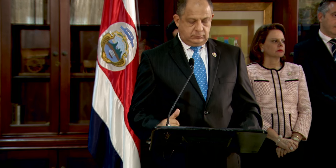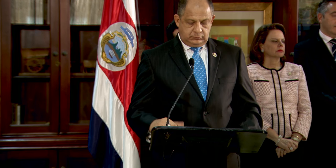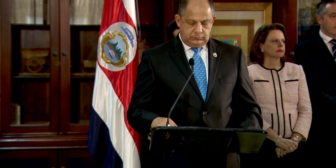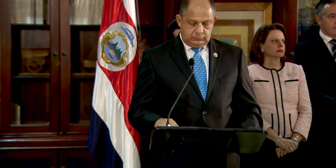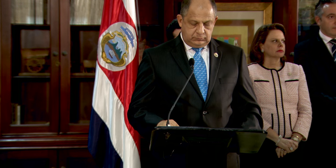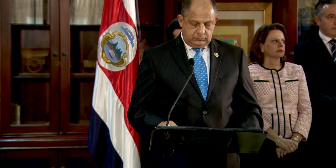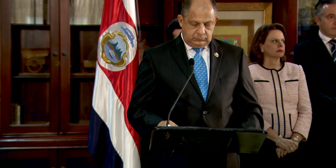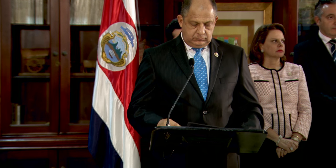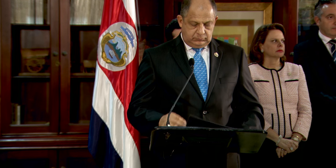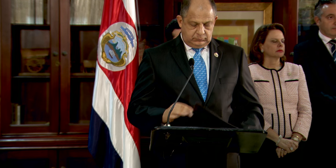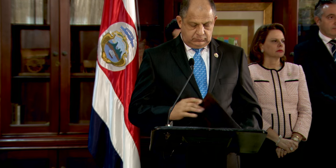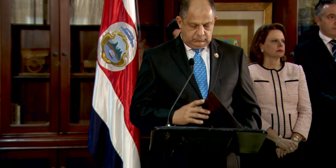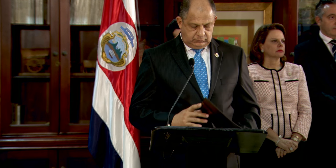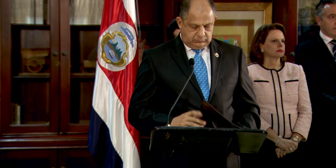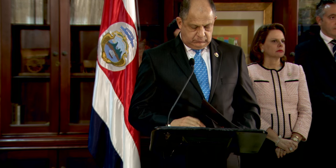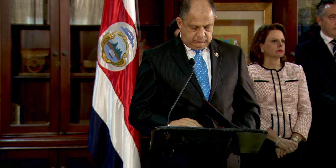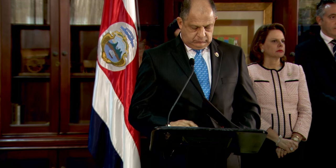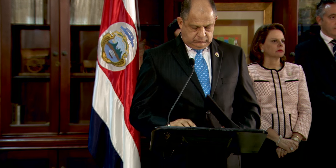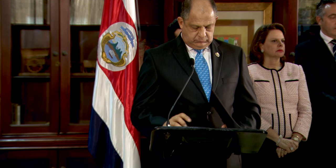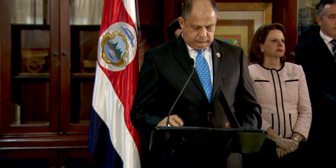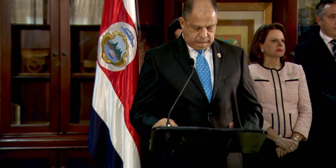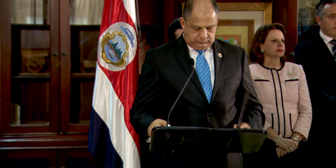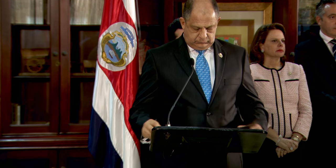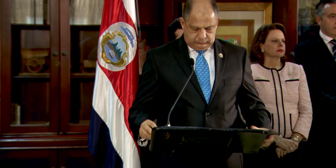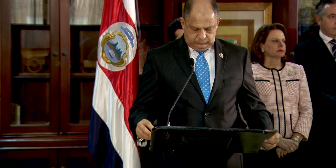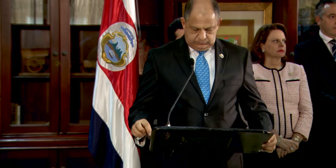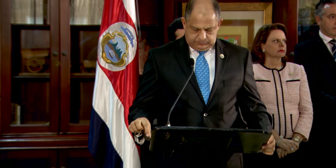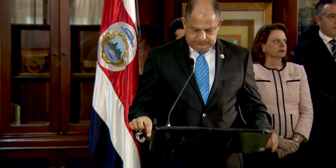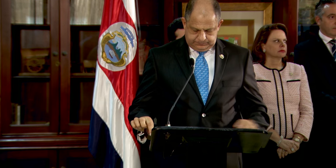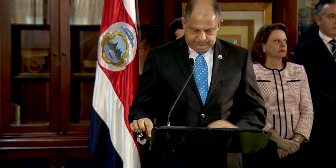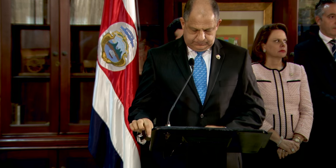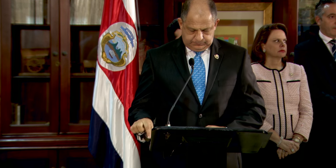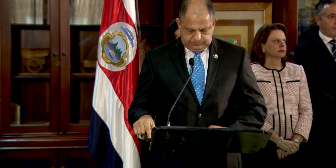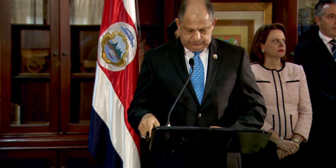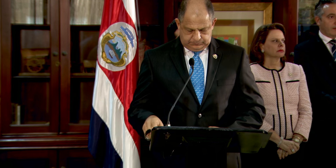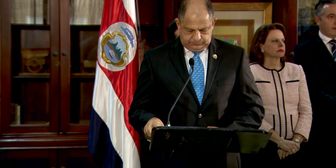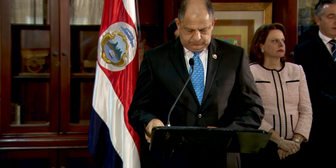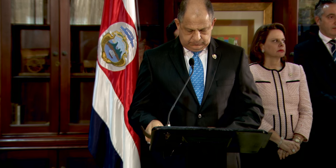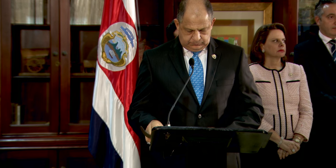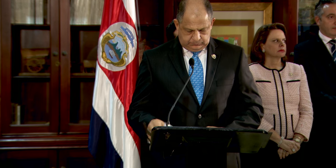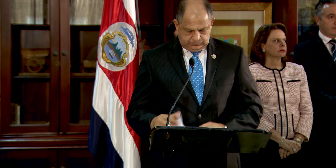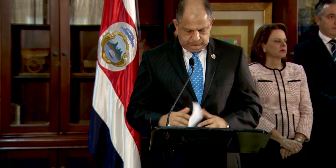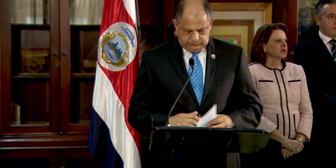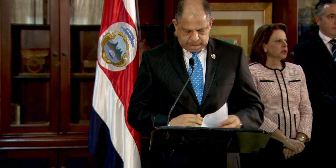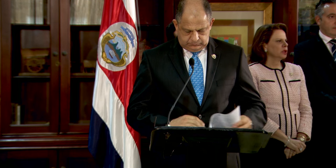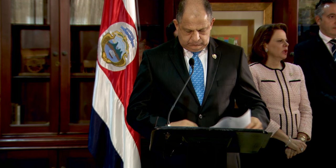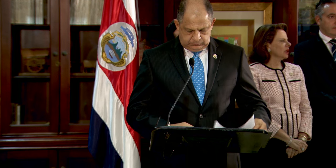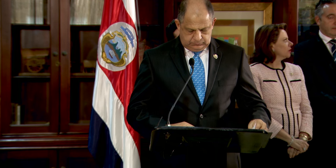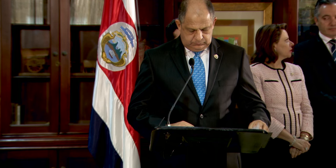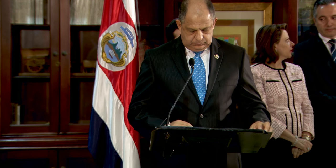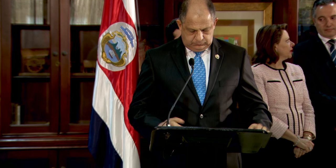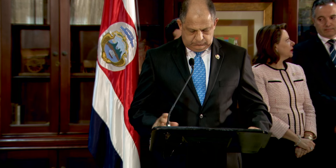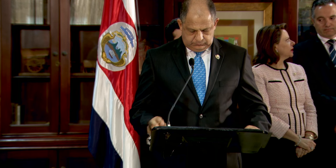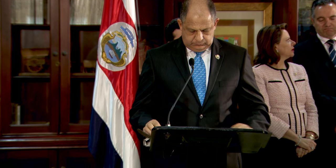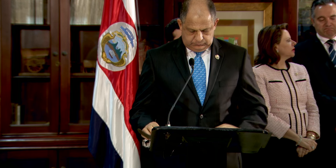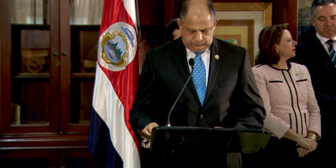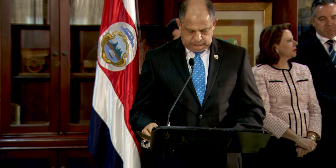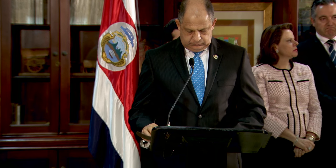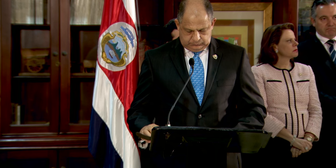de que termine el año podría estar ya en vigencia, en aplicación ya en el ámbito privado y,